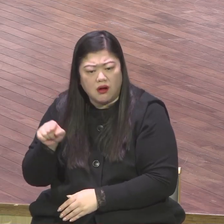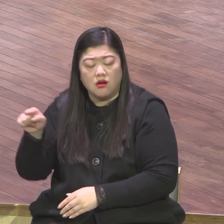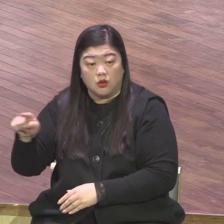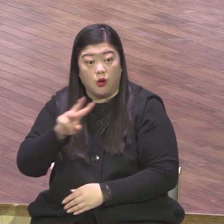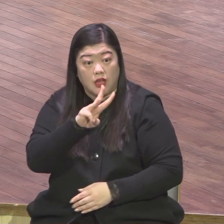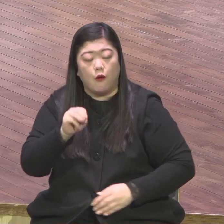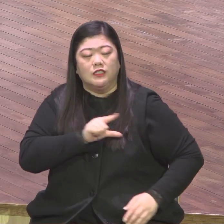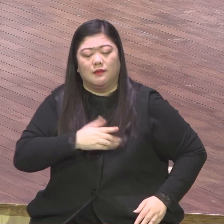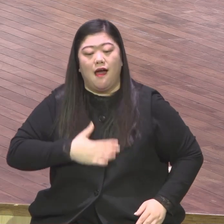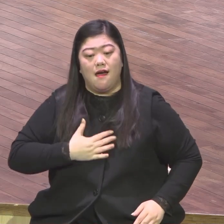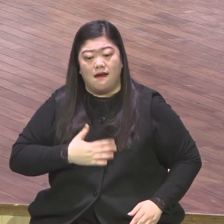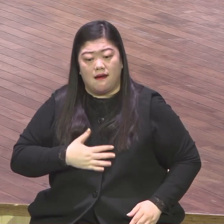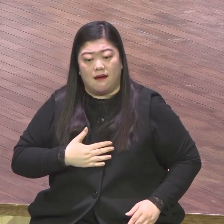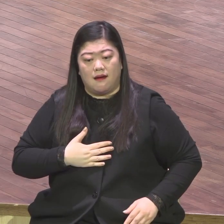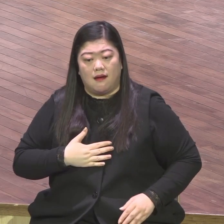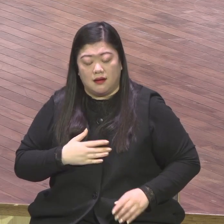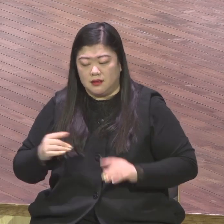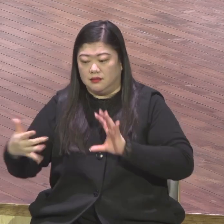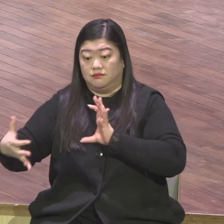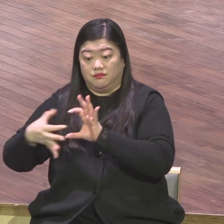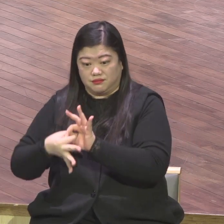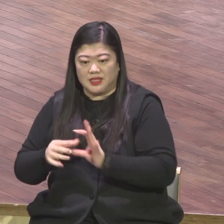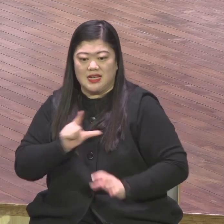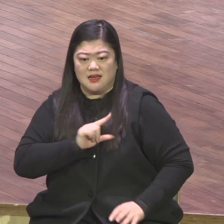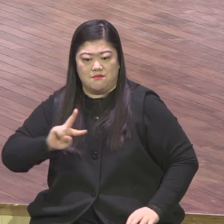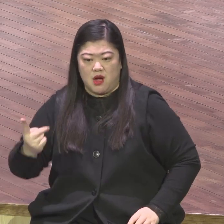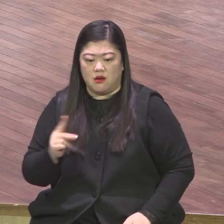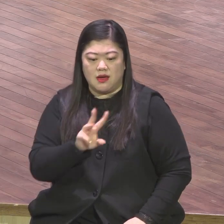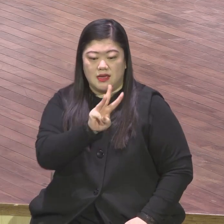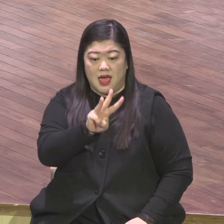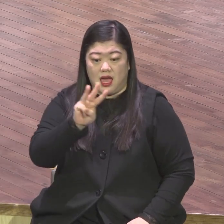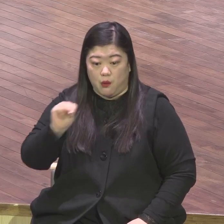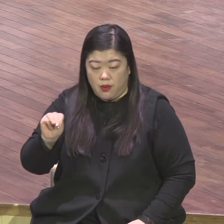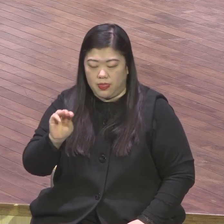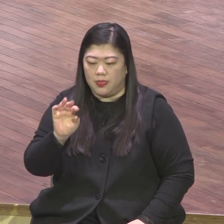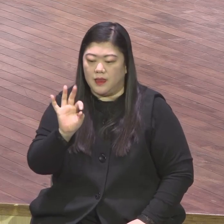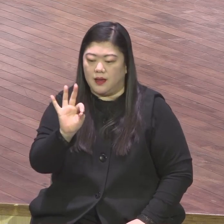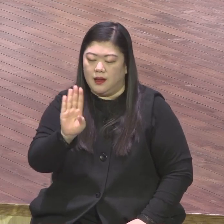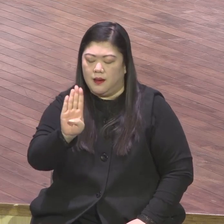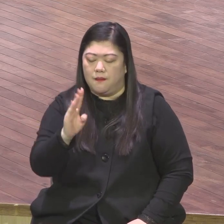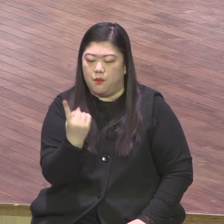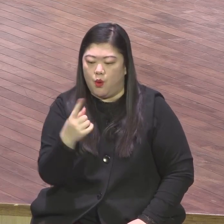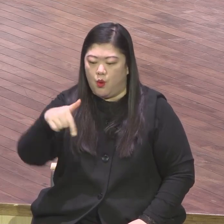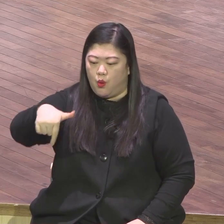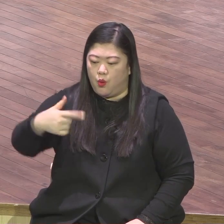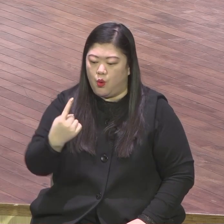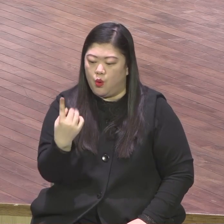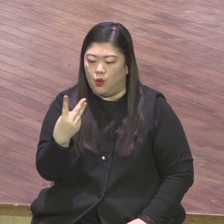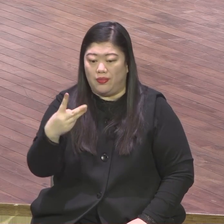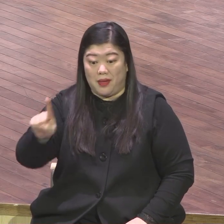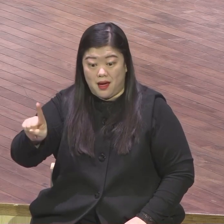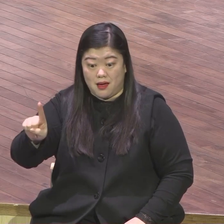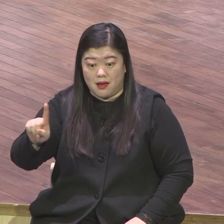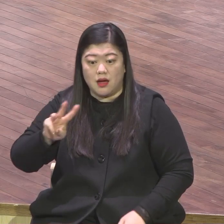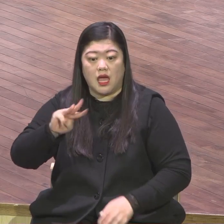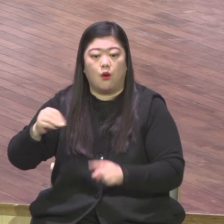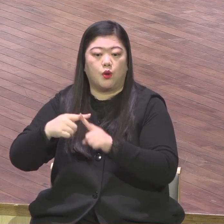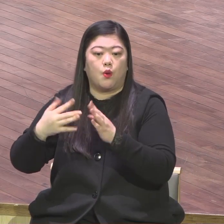보고타 예원교회 이름 다 바꿨어요 이미 바꾸고 예원교회 드리는 예배를 지금 그대로 지금